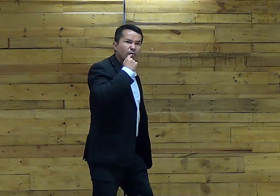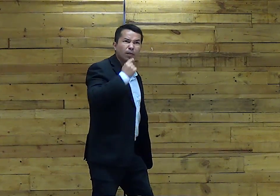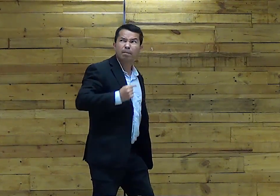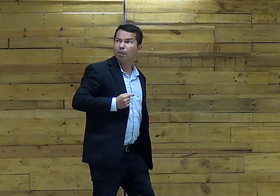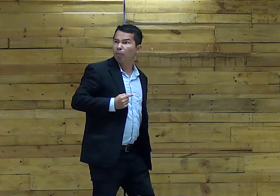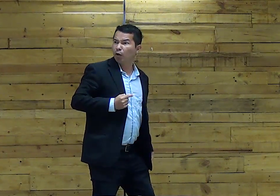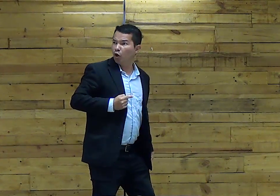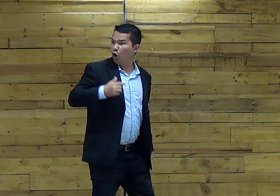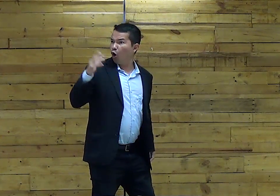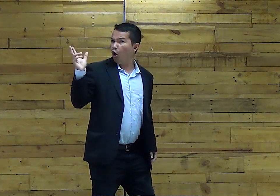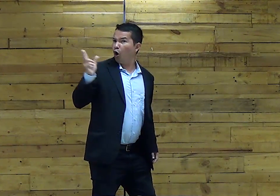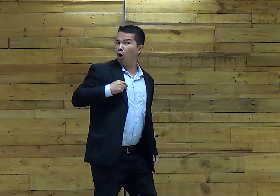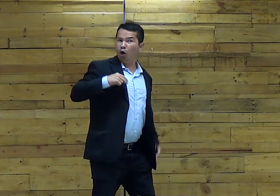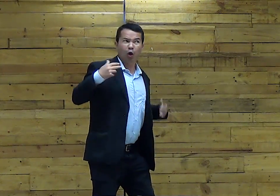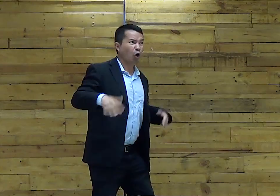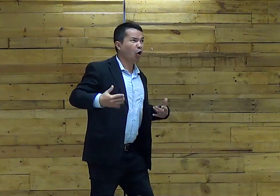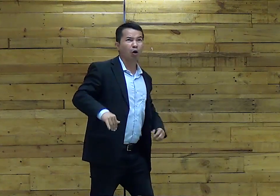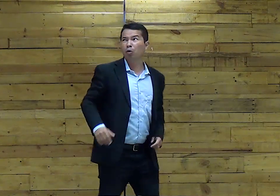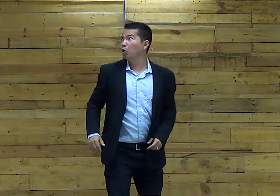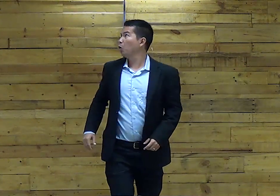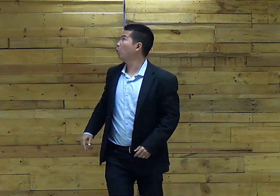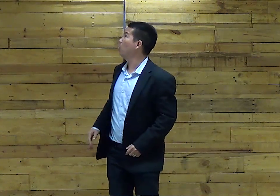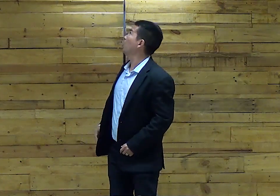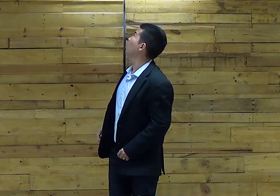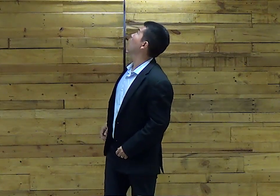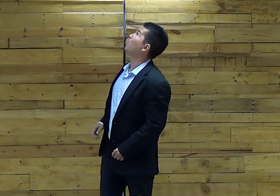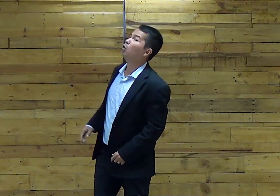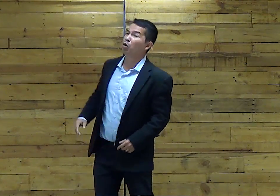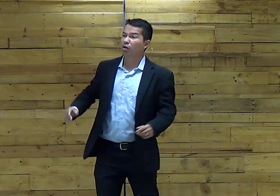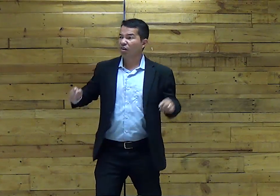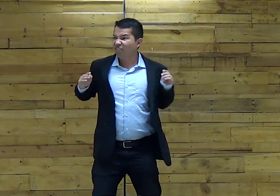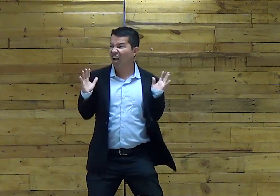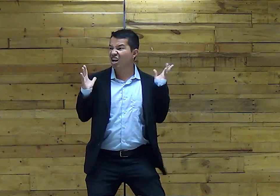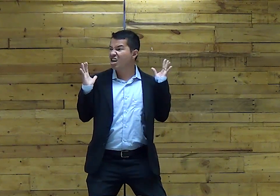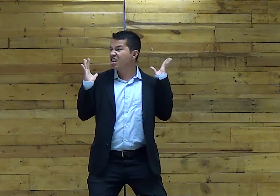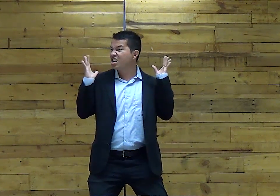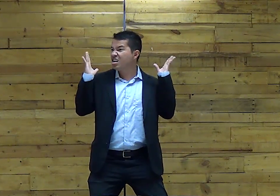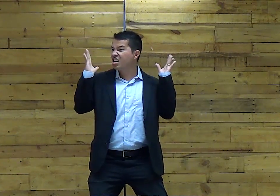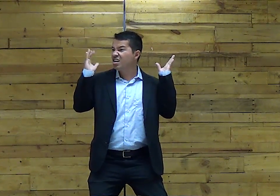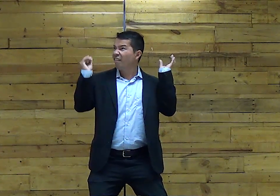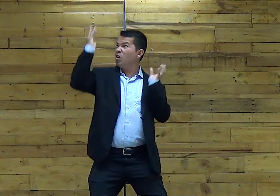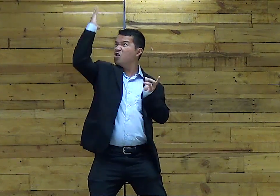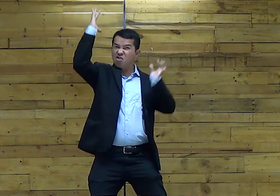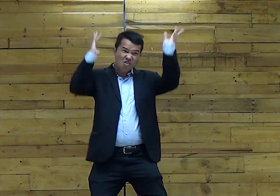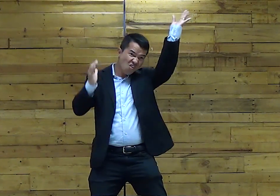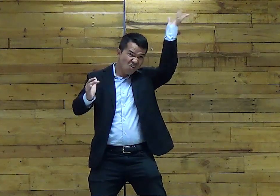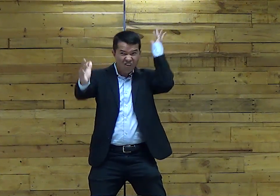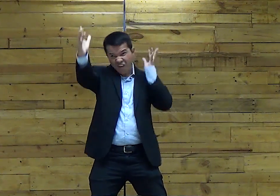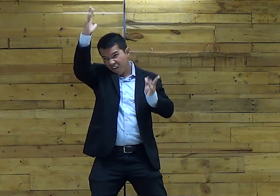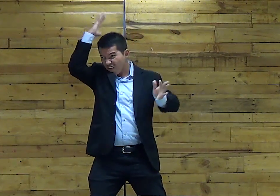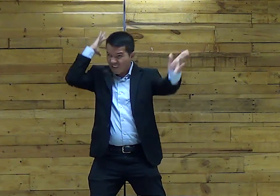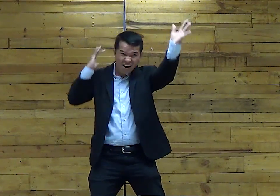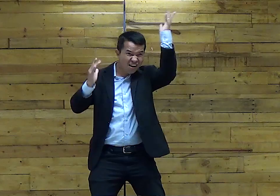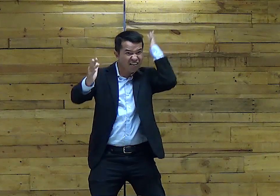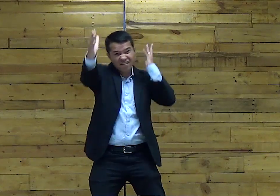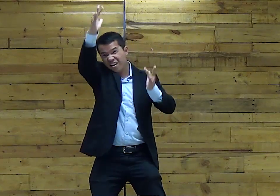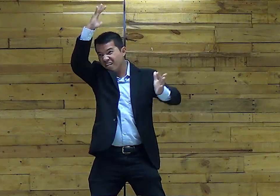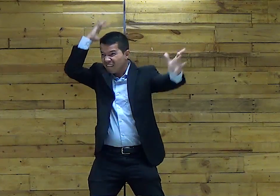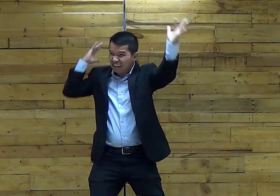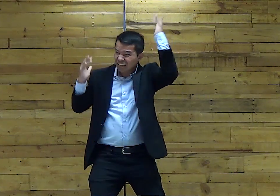Parece que eles Deviam até tocar Naquela água E pensar Puxa vida Água por todos os lados Do